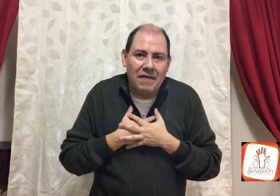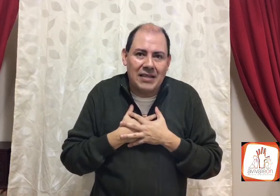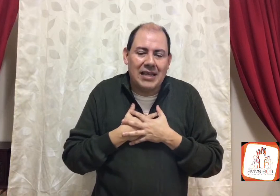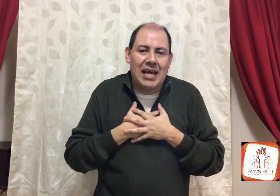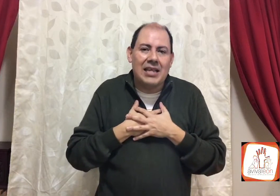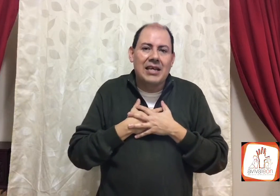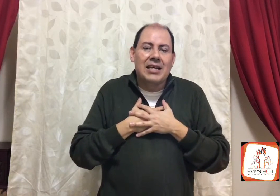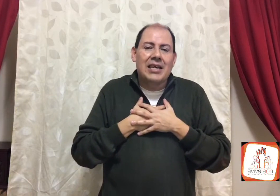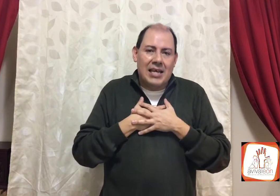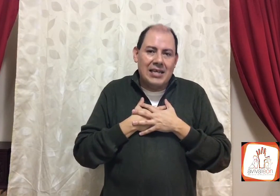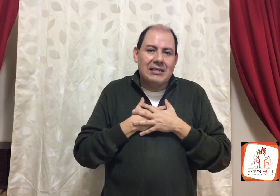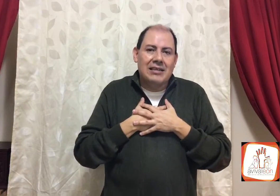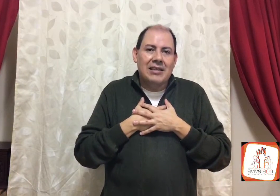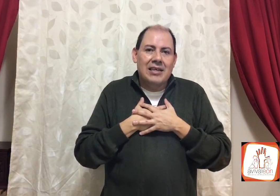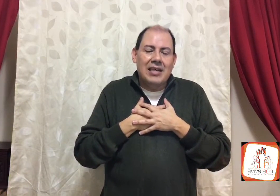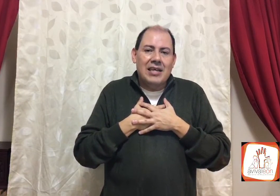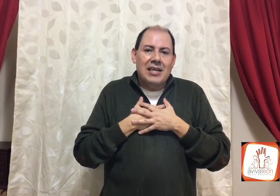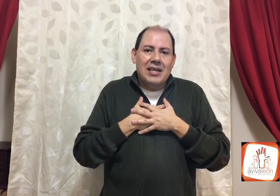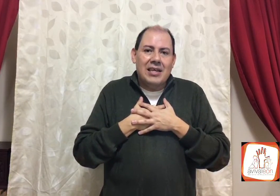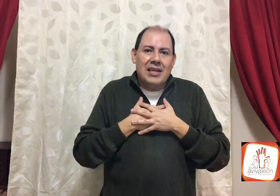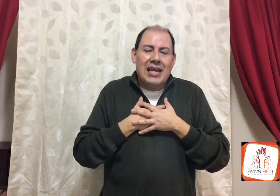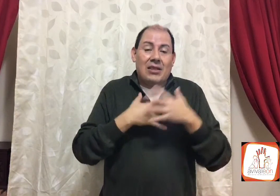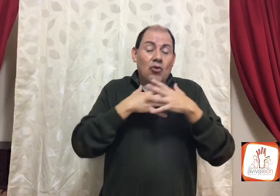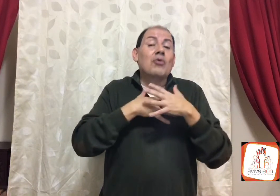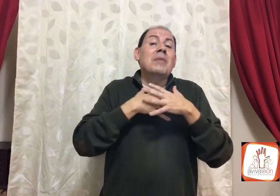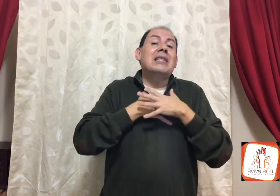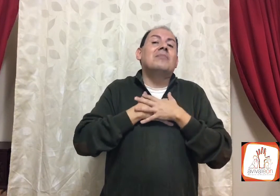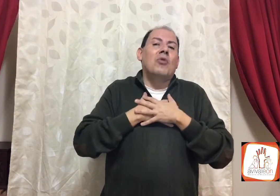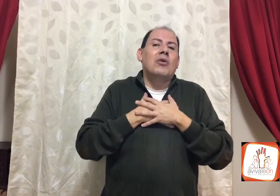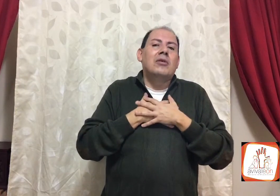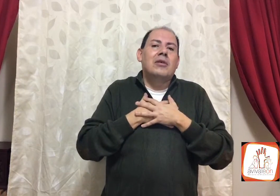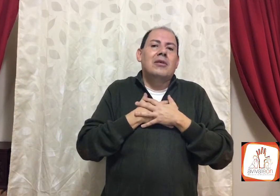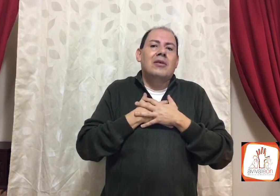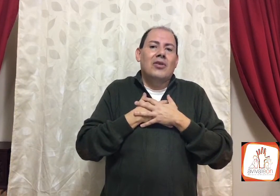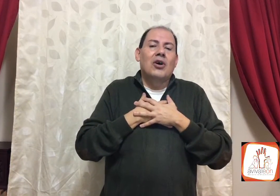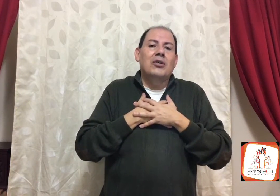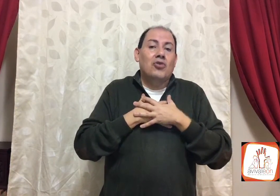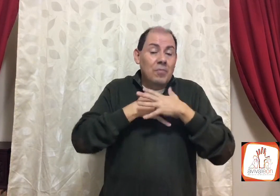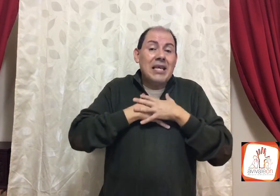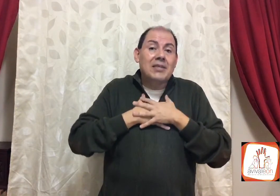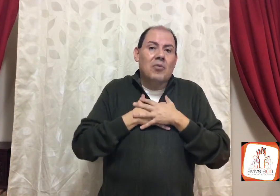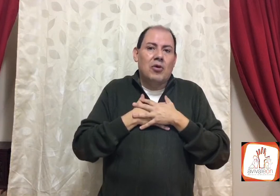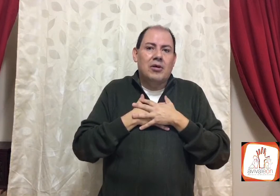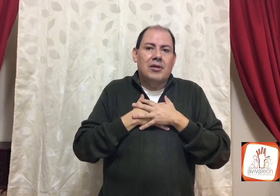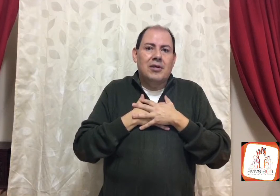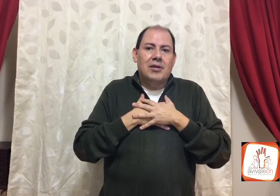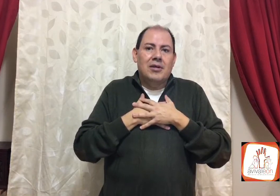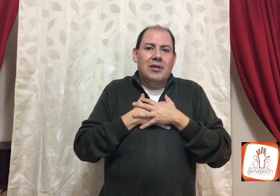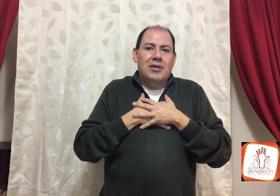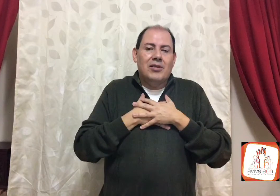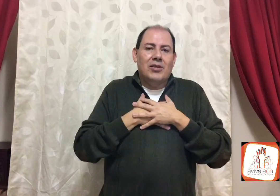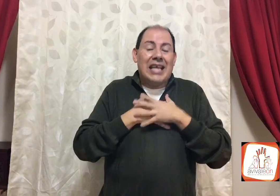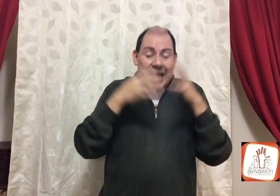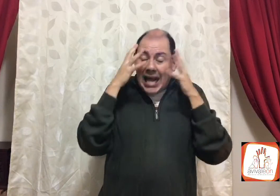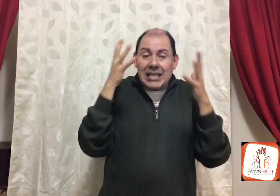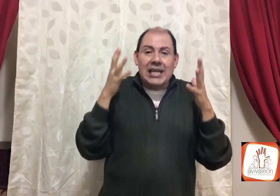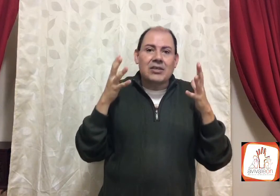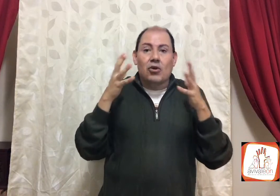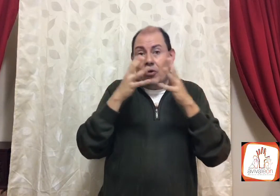falsedad, que es, que tú mismo, no, tú mismo, te engañas, o